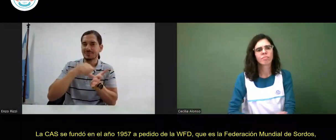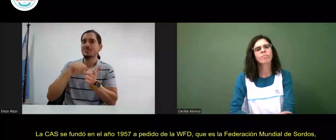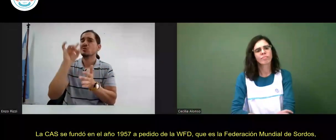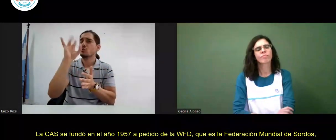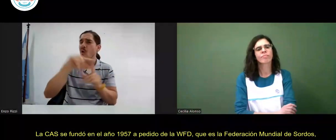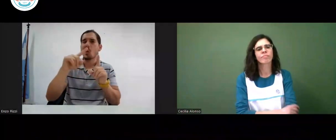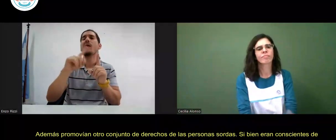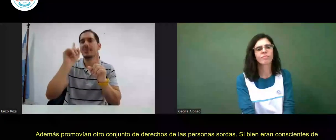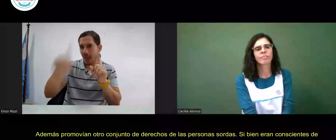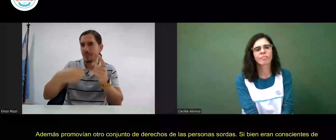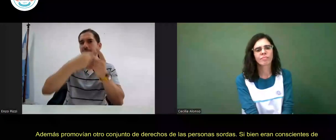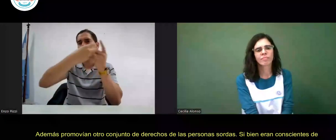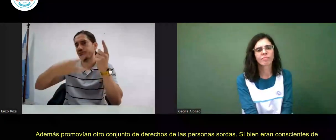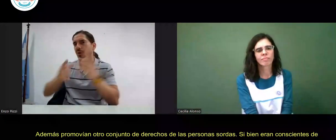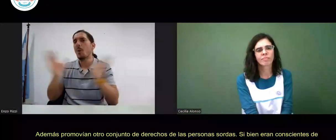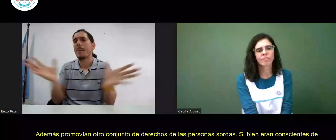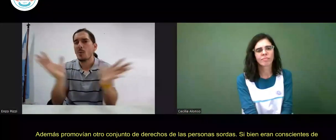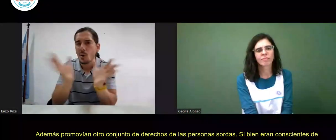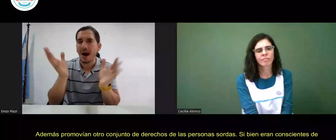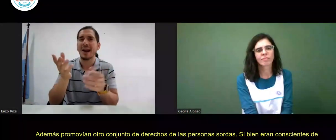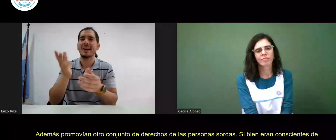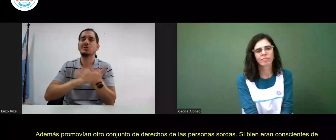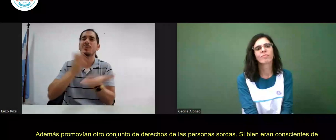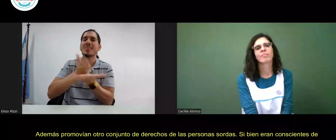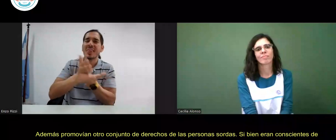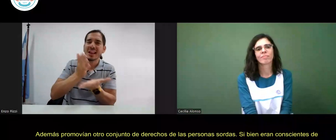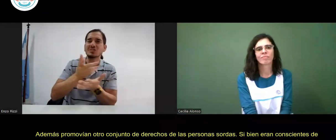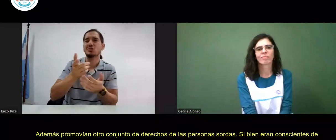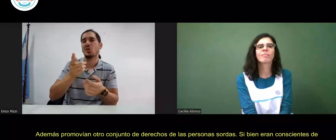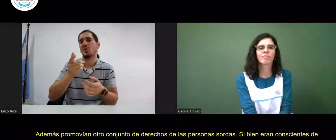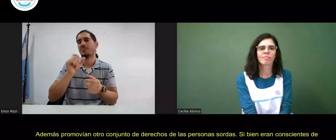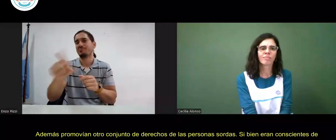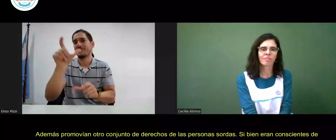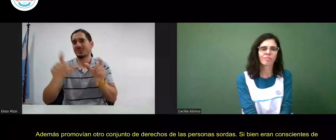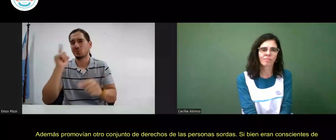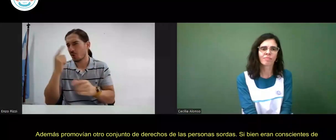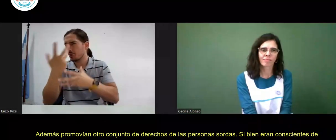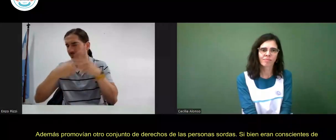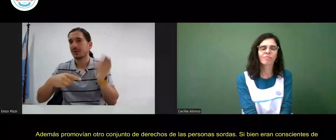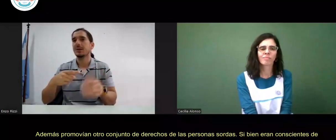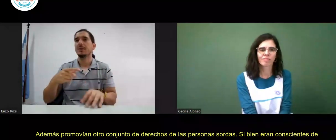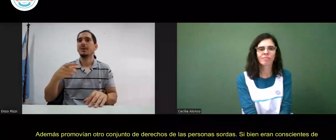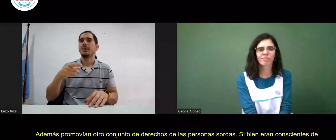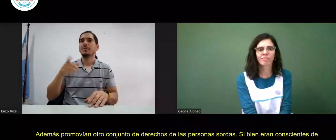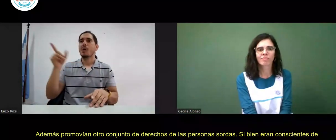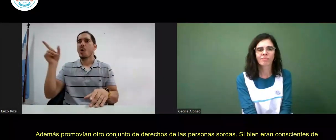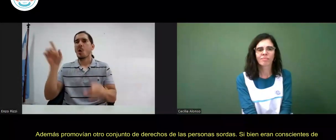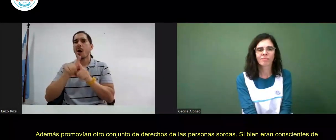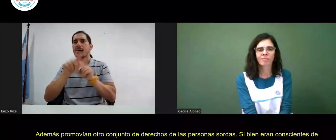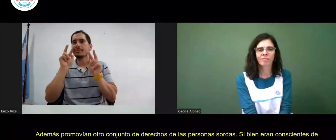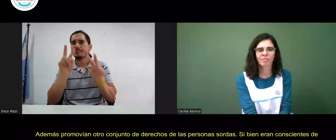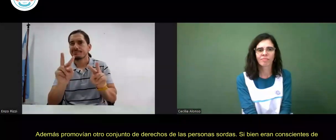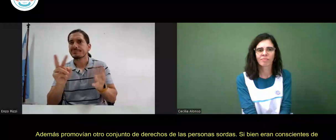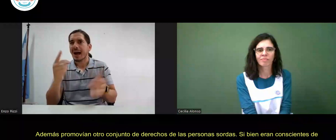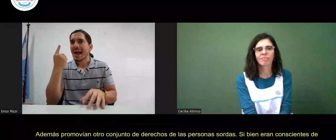conjunto de derechos de las personas sordas si bien eran conscientes de que existían asociaciones